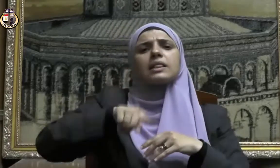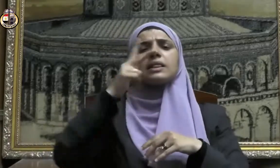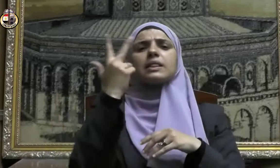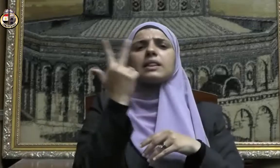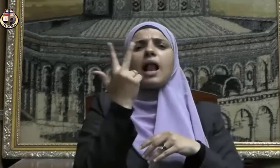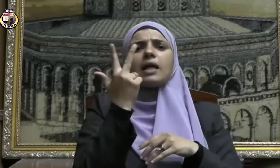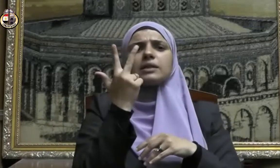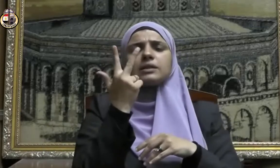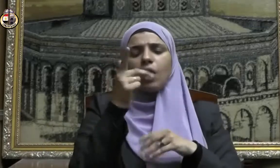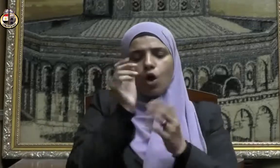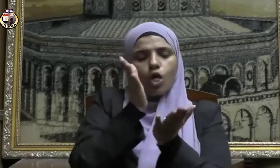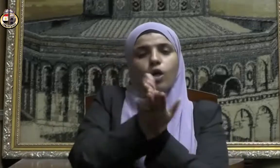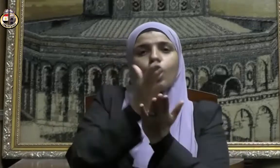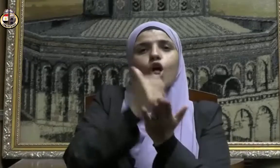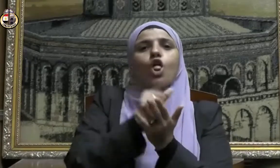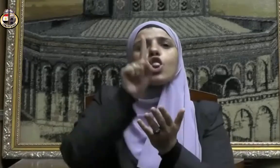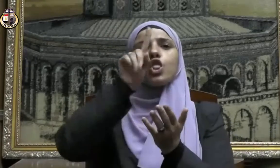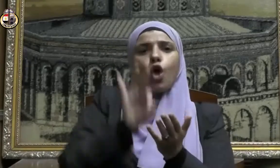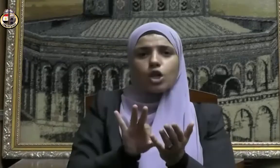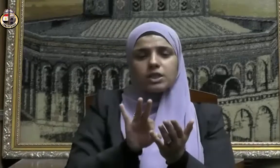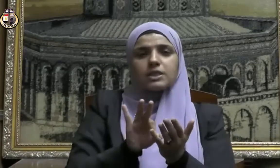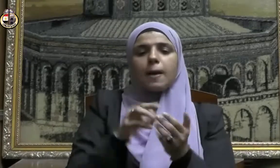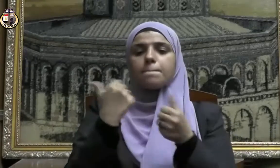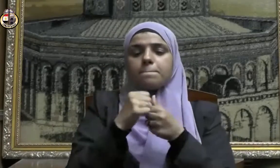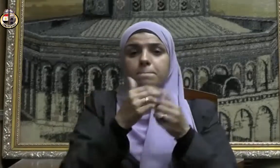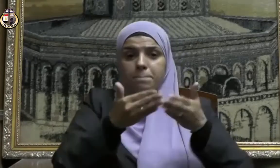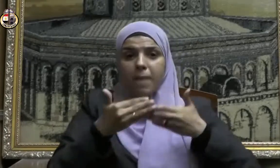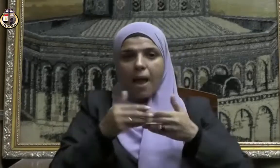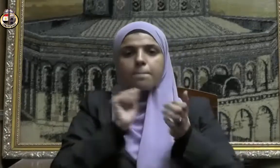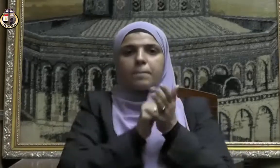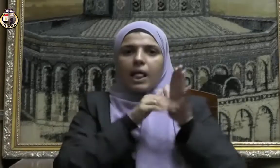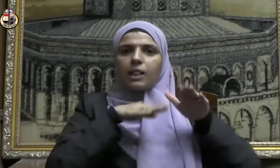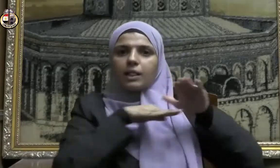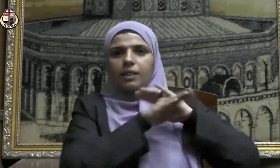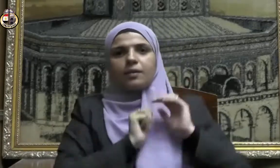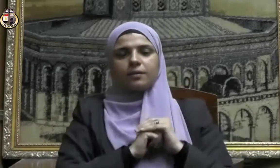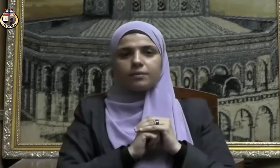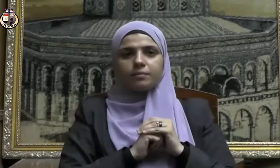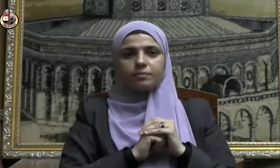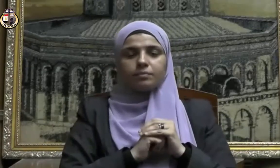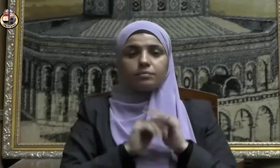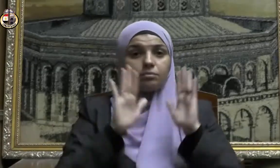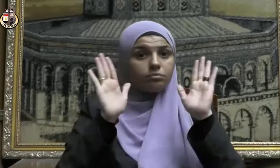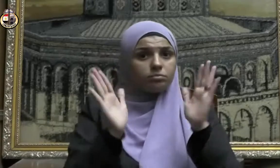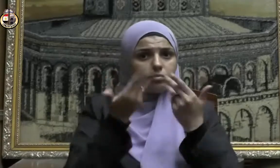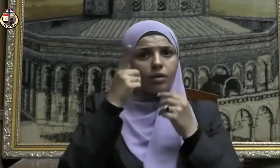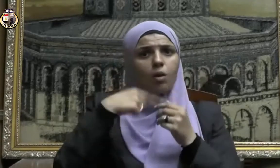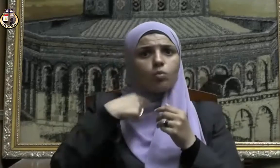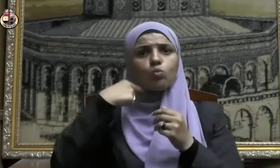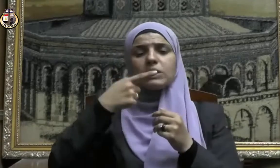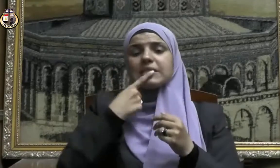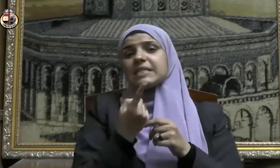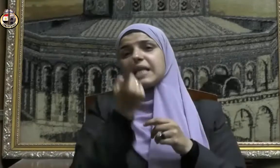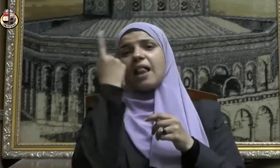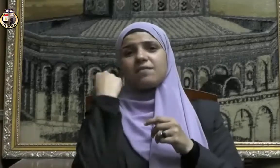وبقي في بيته منه شيء فلما كان العام المقبل